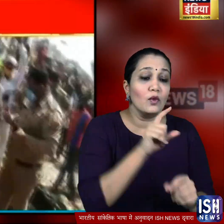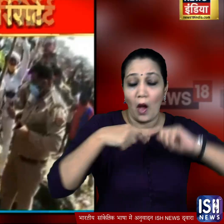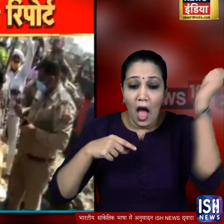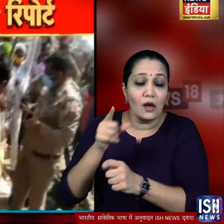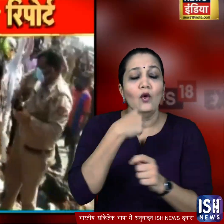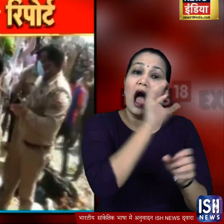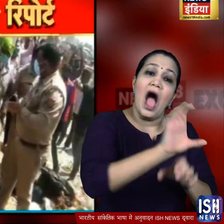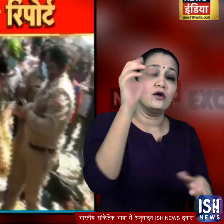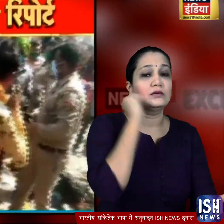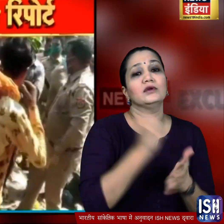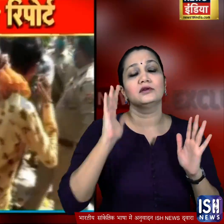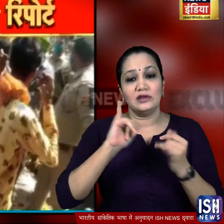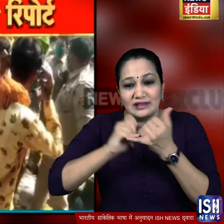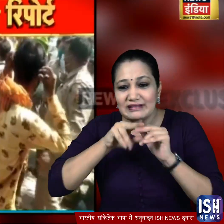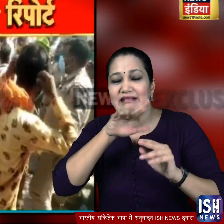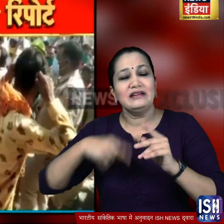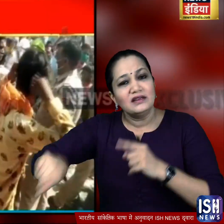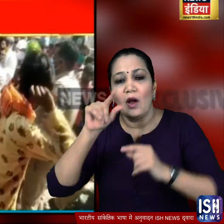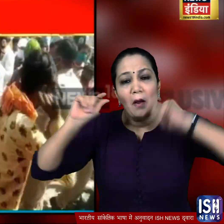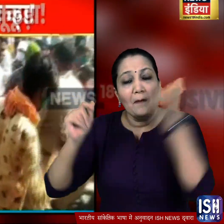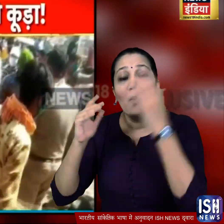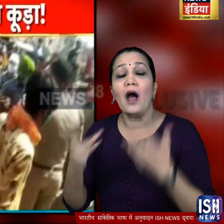मांग पर अड़ गए जिस पर उनके साथी को पीटने का आरोप लगा